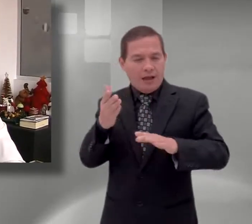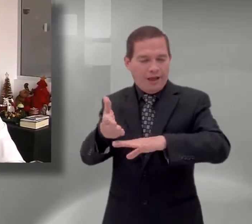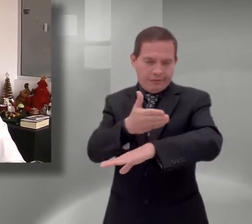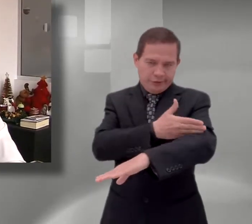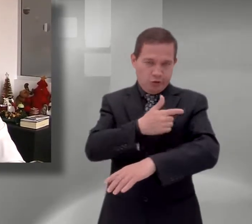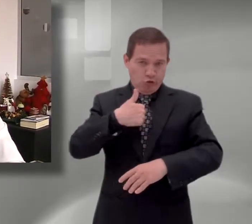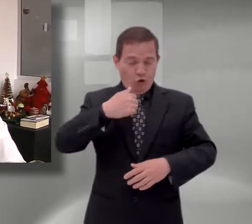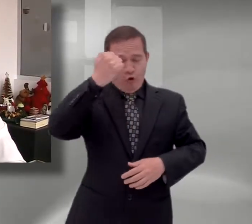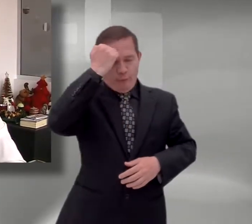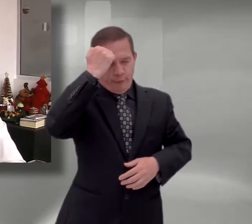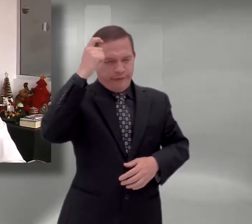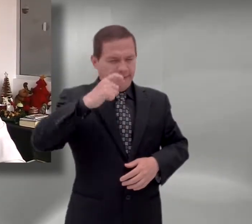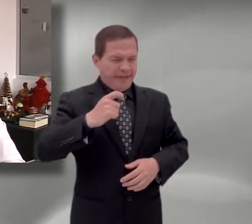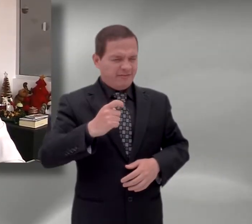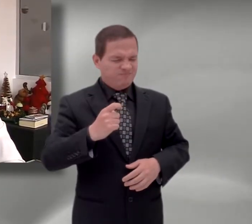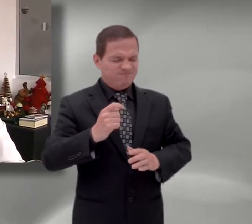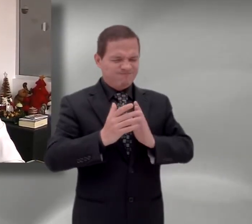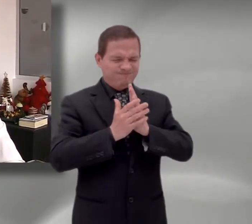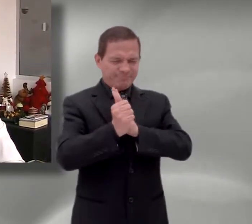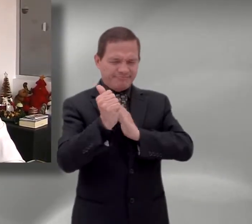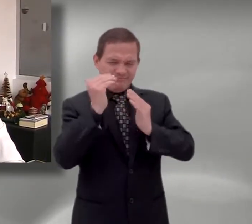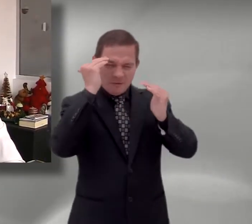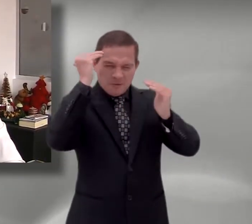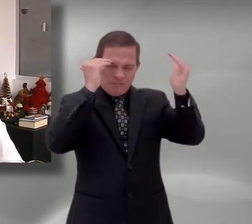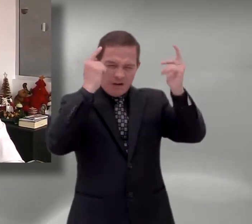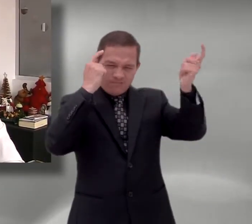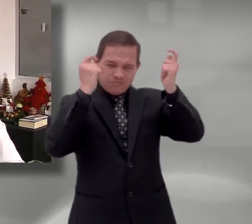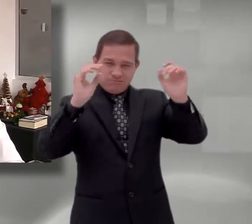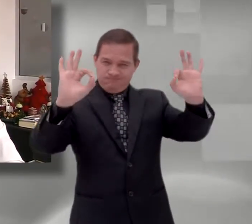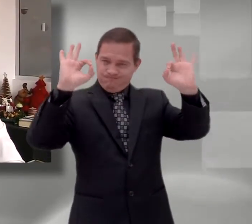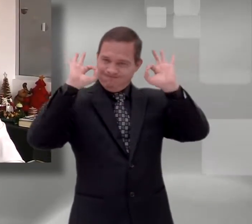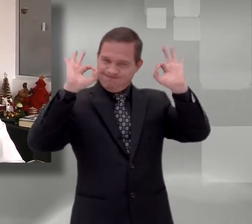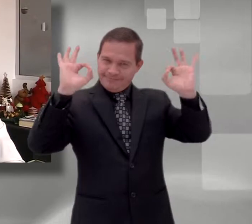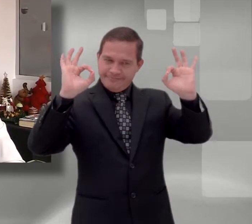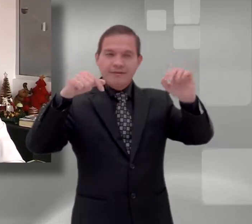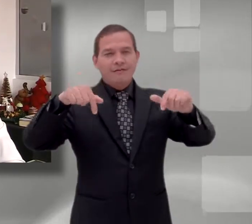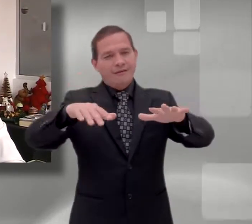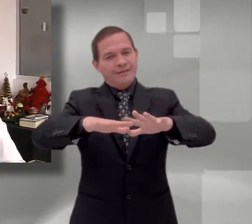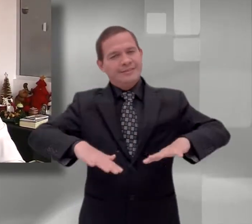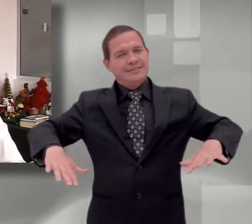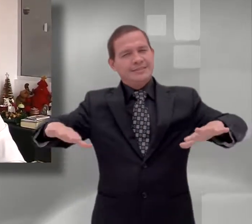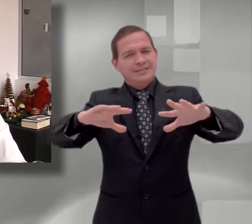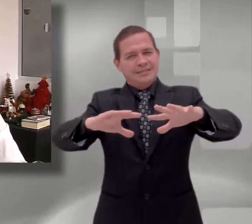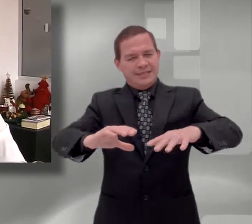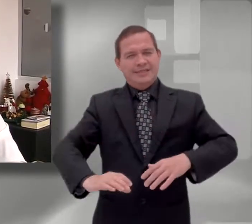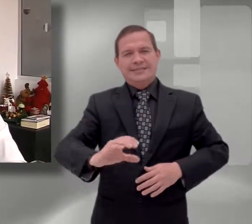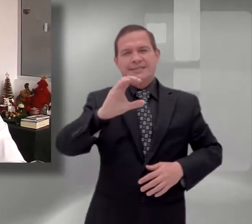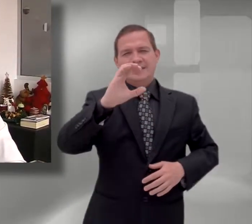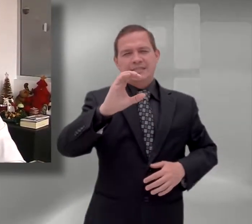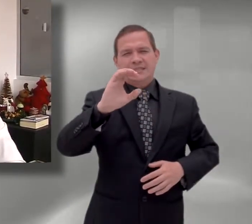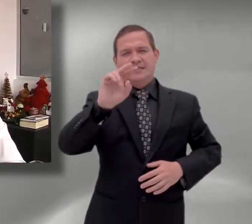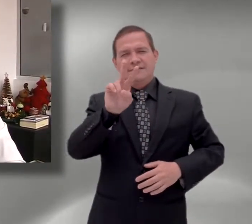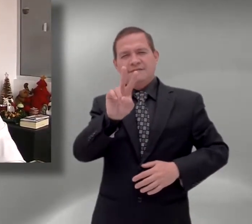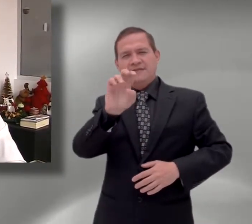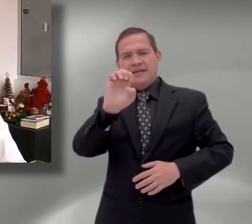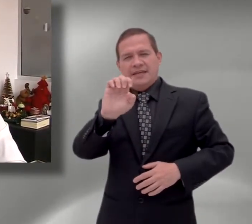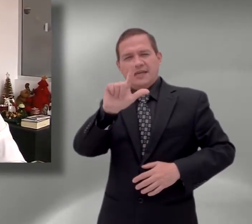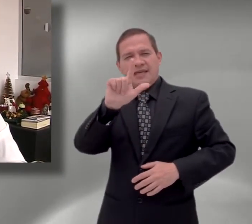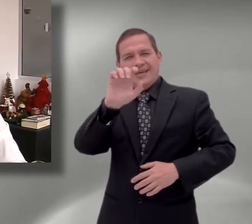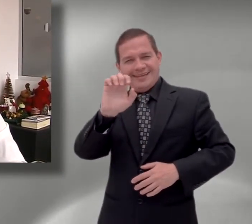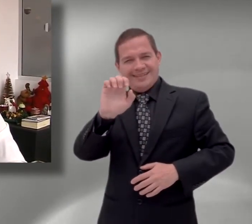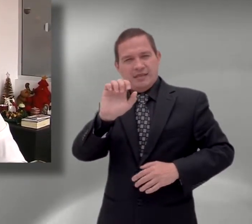dominamos. Este será un escenario para la creación de esas estrategias. Crear